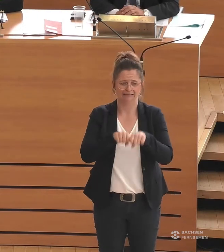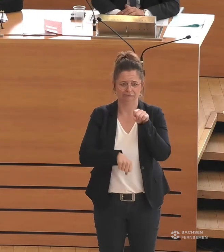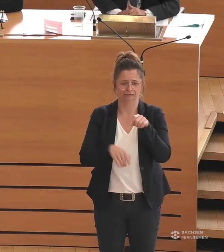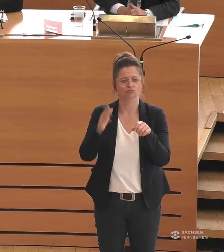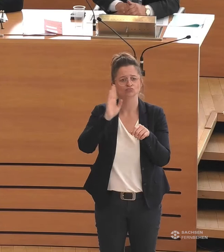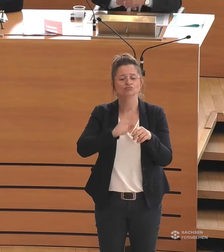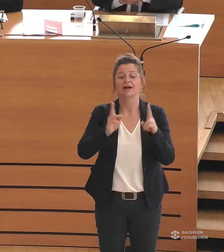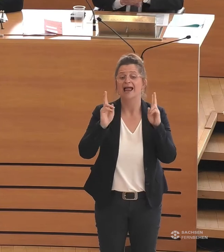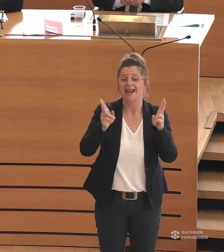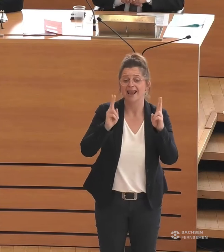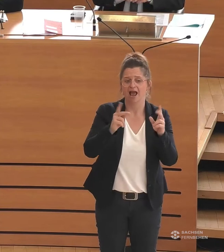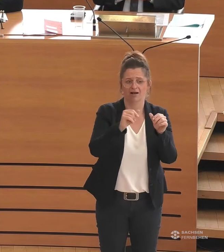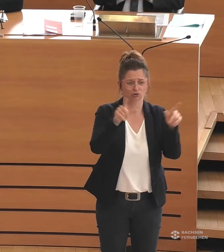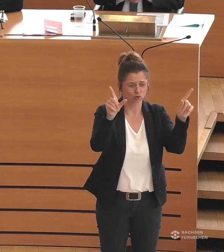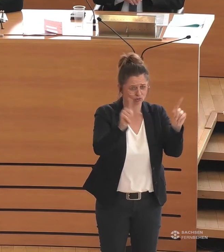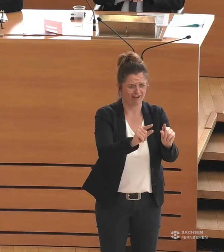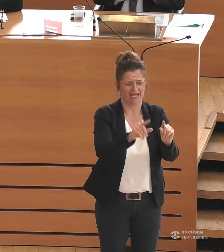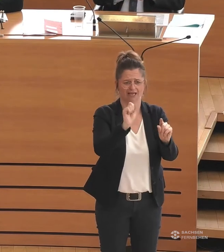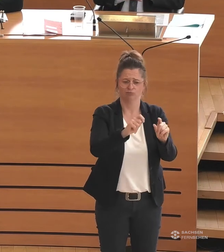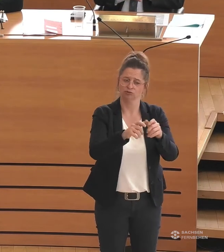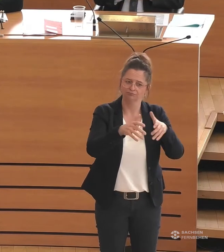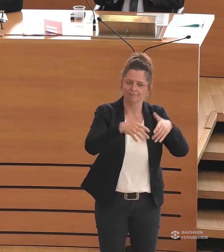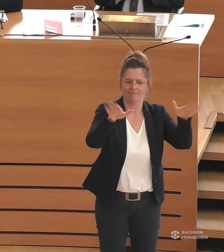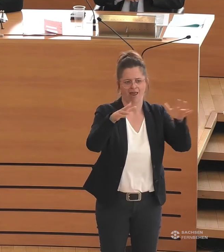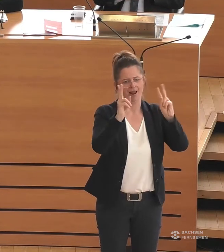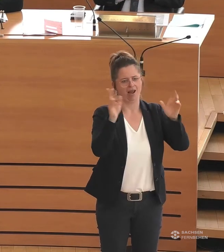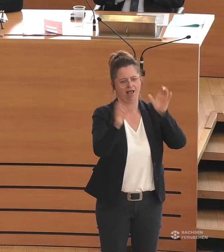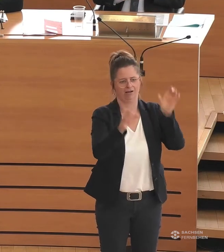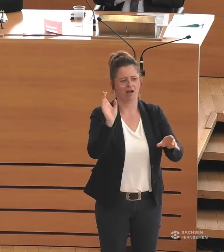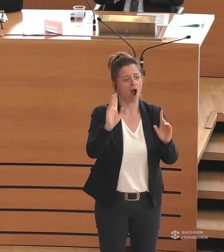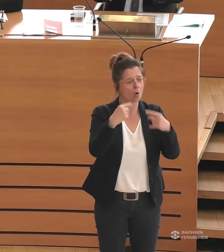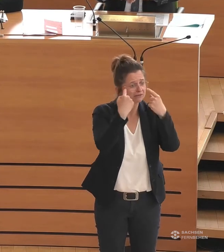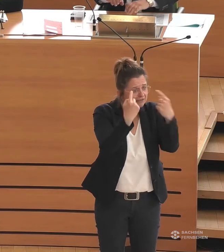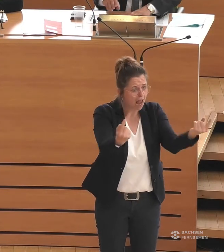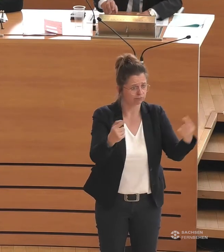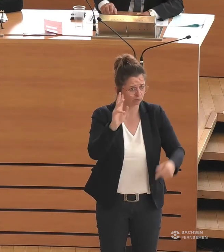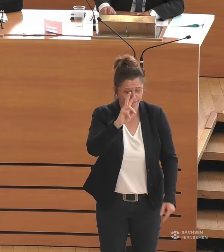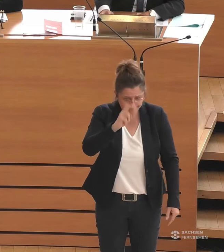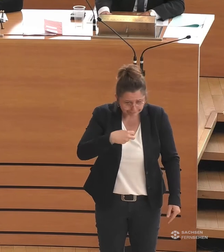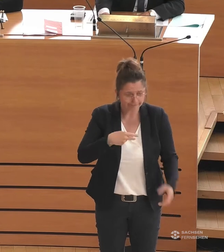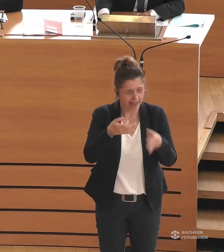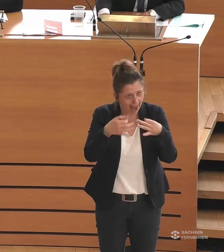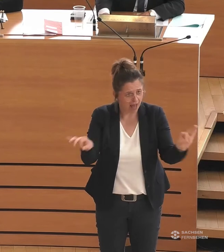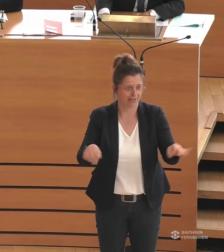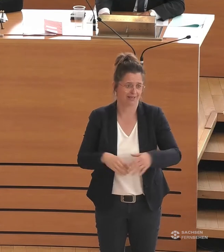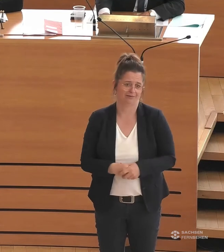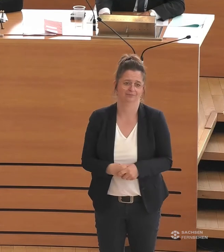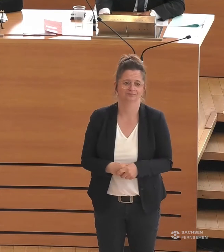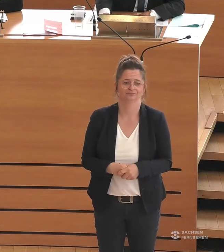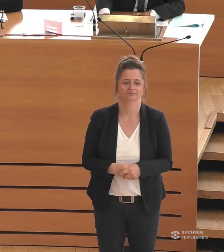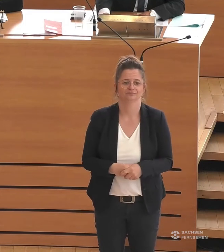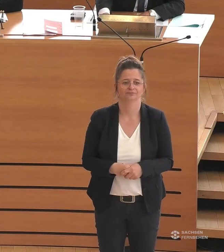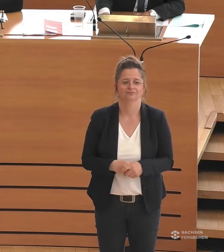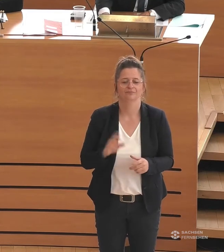Lehrermangel. Und bis dahin sollten Sie vielleicht erst einmal ehrlich zu sich selbst sein. Ihre Redezeit ist abgelaufen, Frau Schwitzer. Und sich